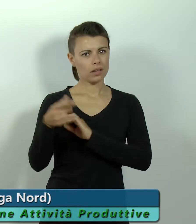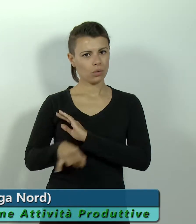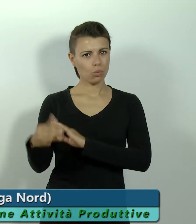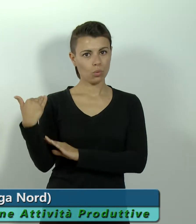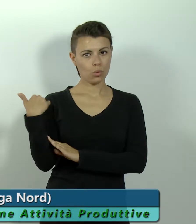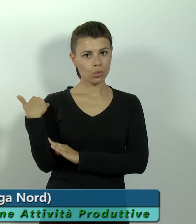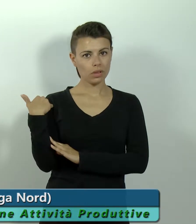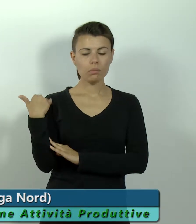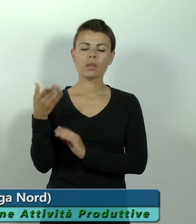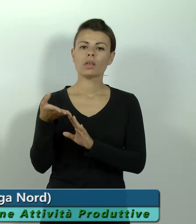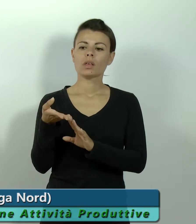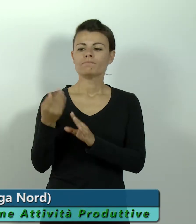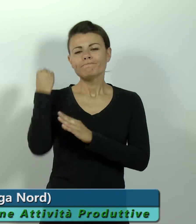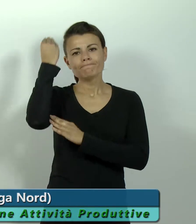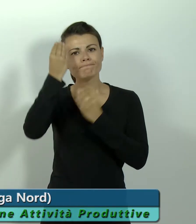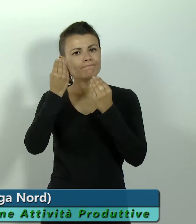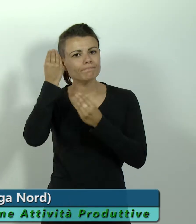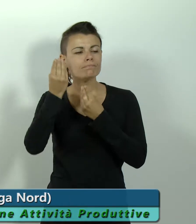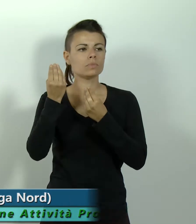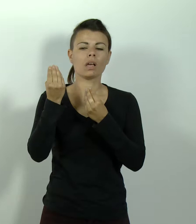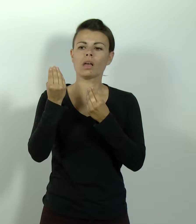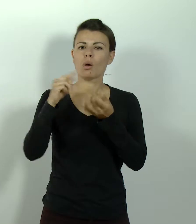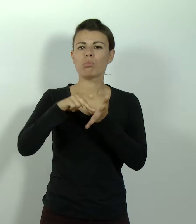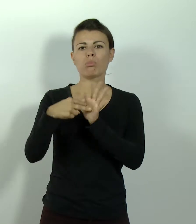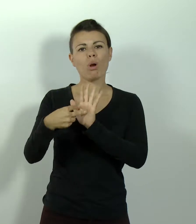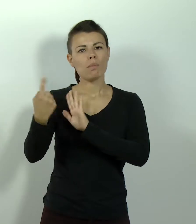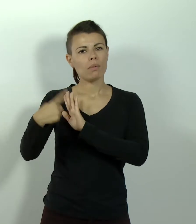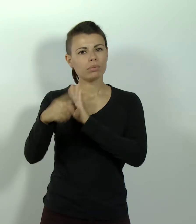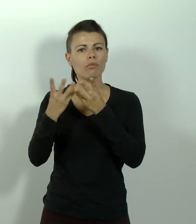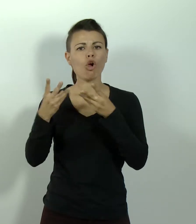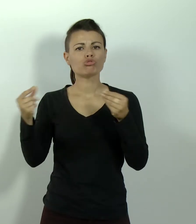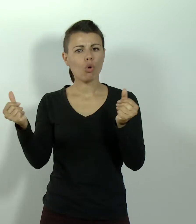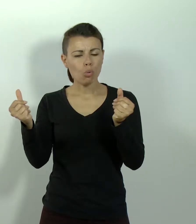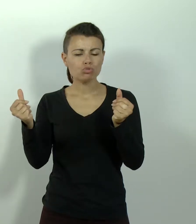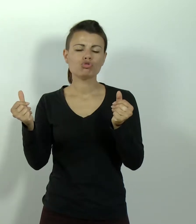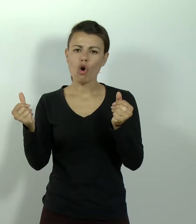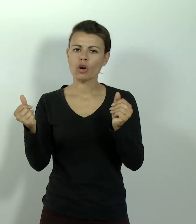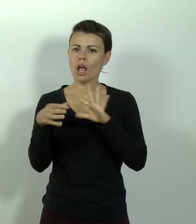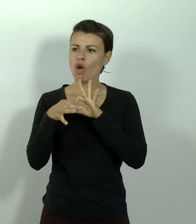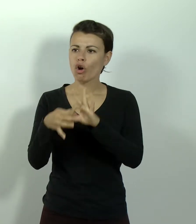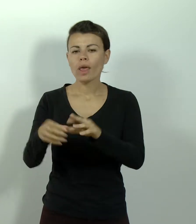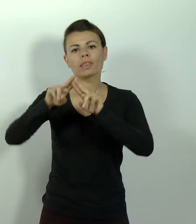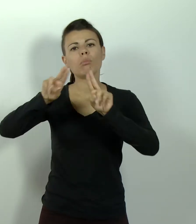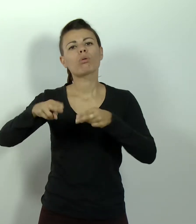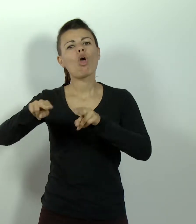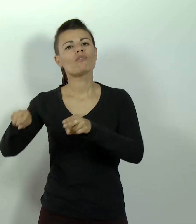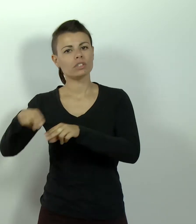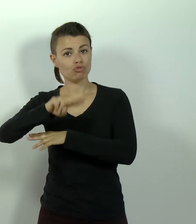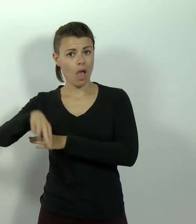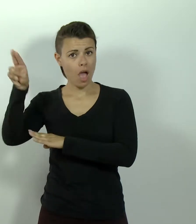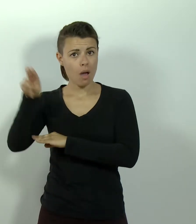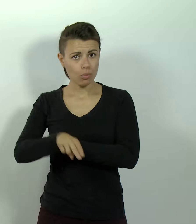anni dove si pensava che la soluzione dei problemi potesse arrivare a passare attraverso l'abolizione delle province,